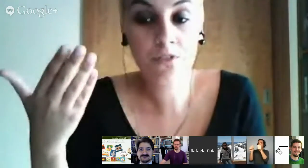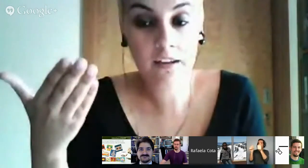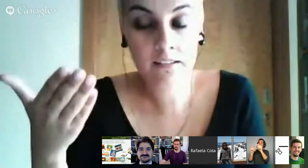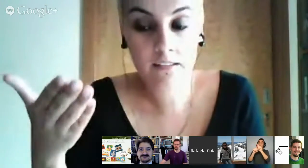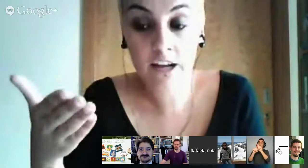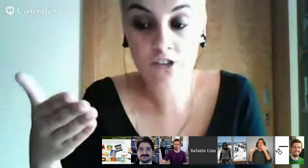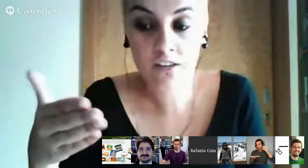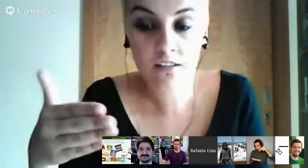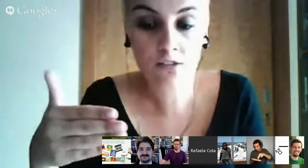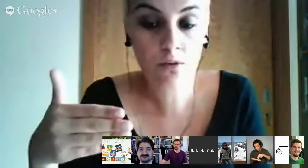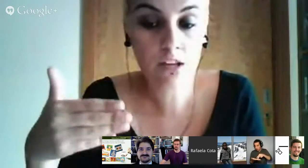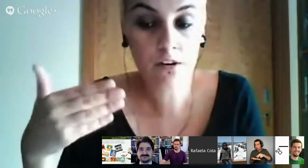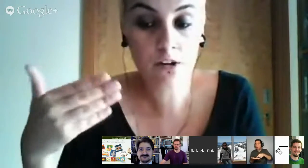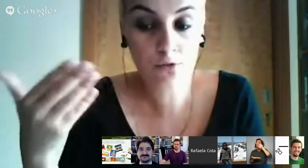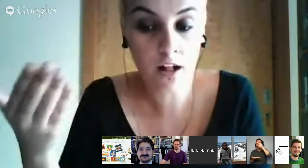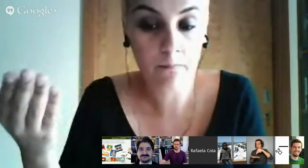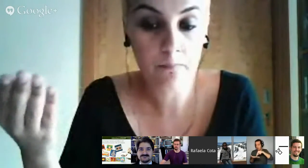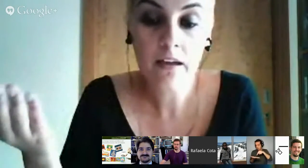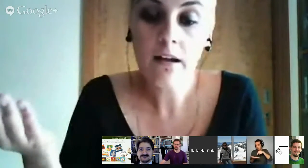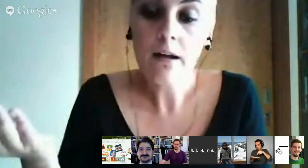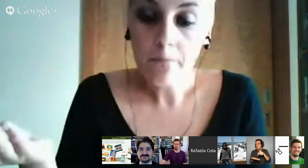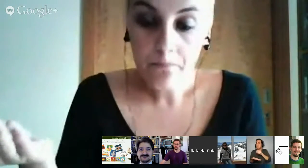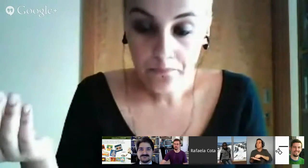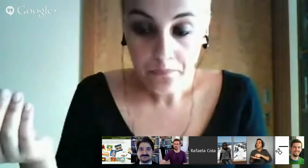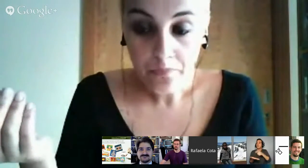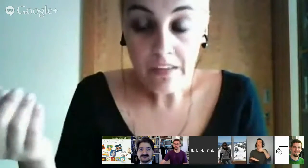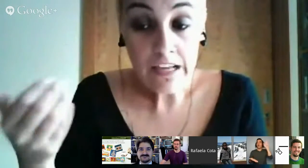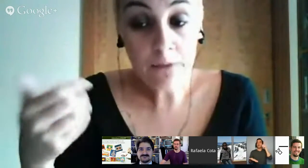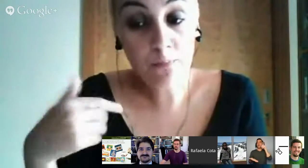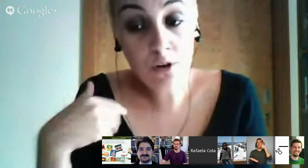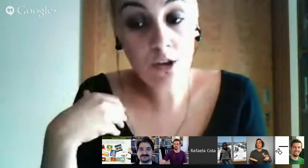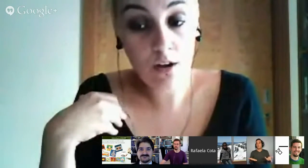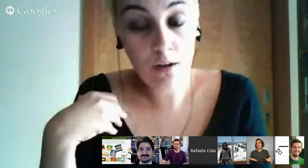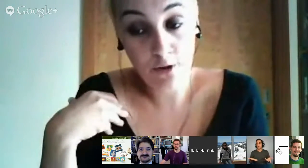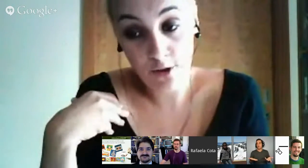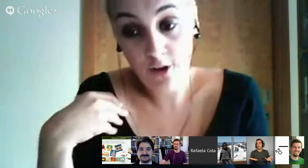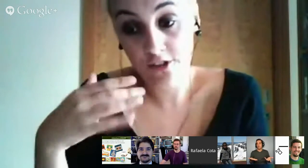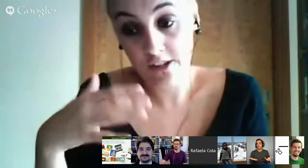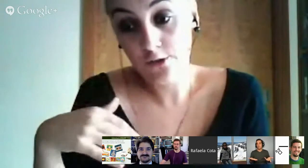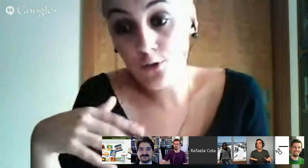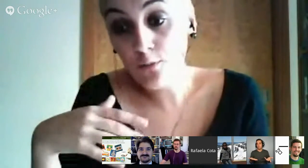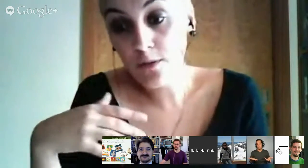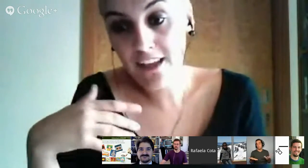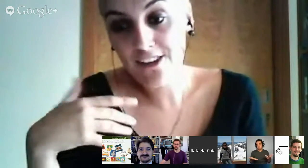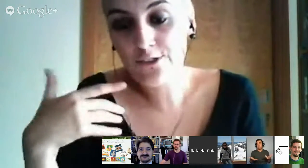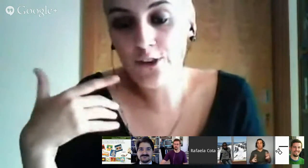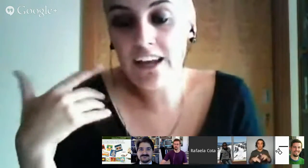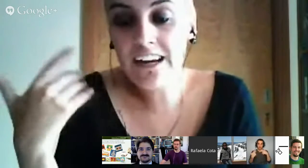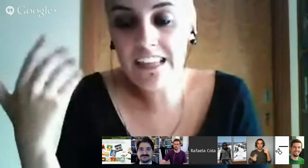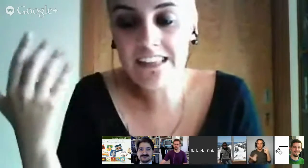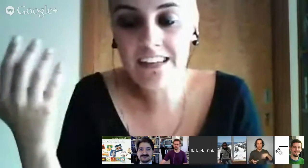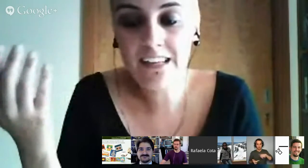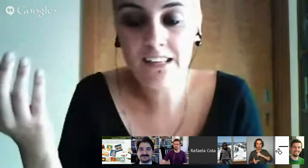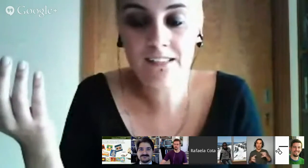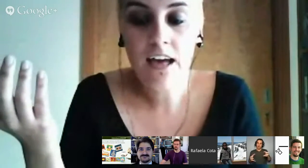consegue aceder à escrita da sua língua natural. E porque nós, este grupo que tem este sonho, acredita que isso